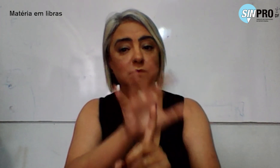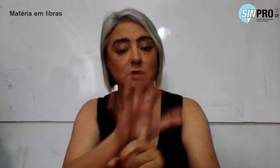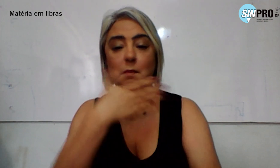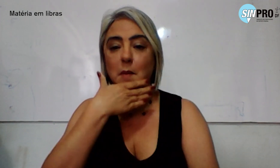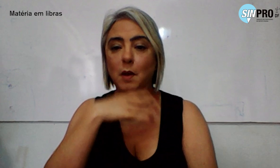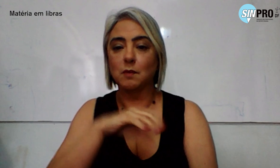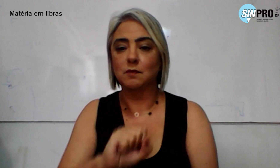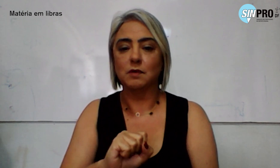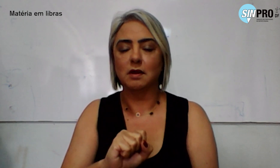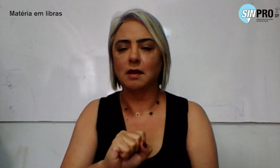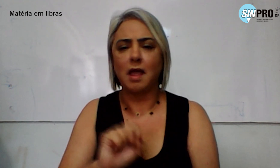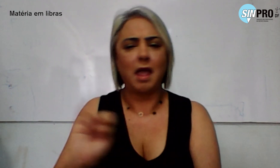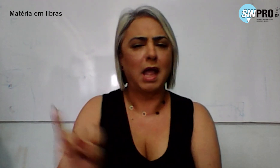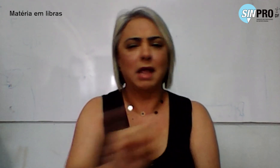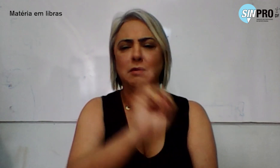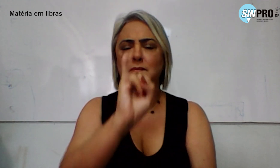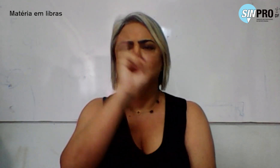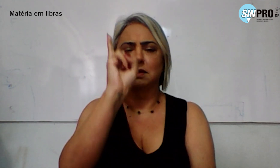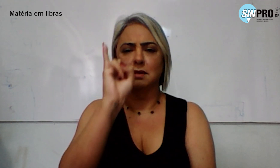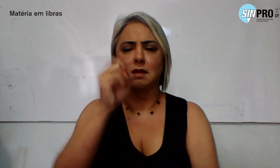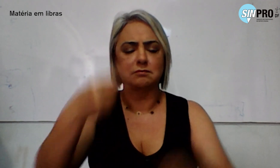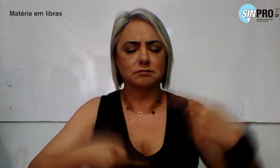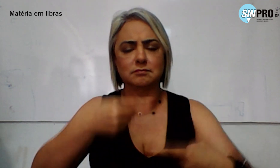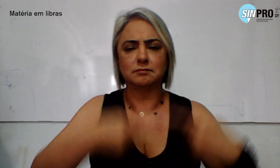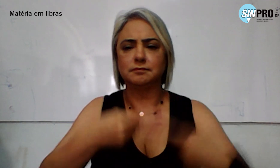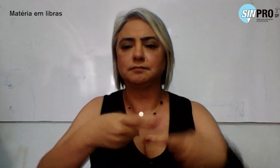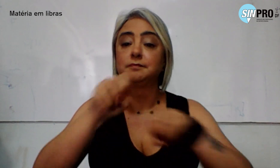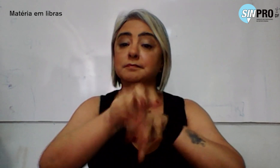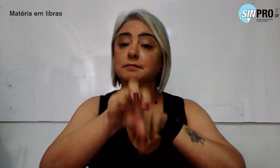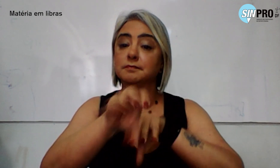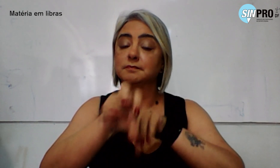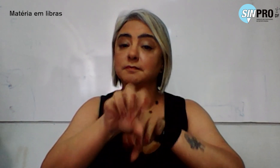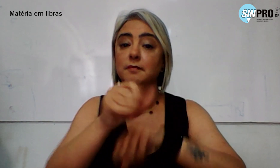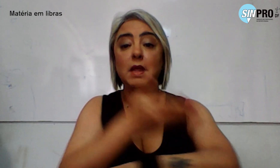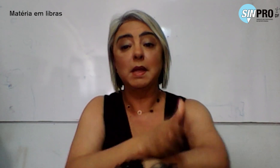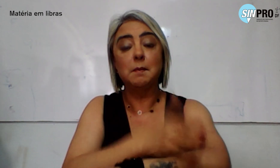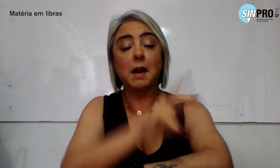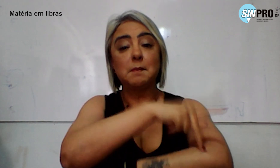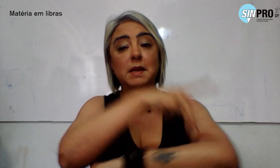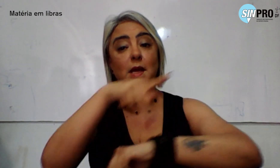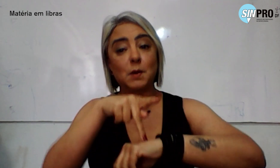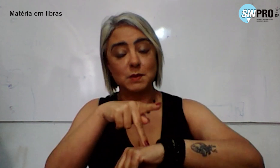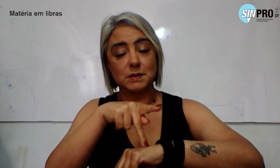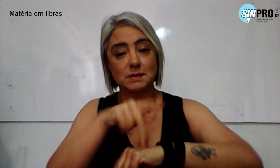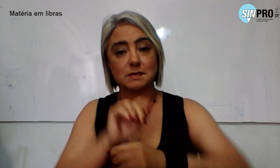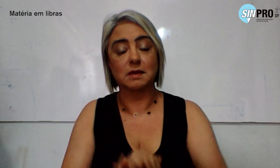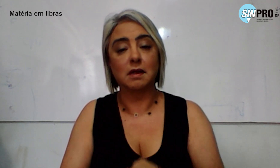Freire é significativa nas políticas educacionais e práticas pedagógicas. Muitas